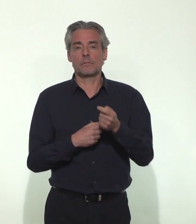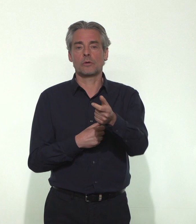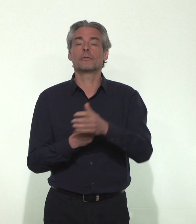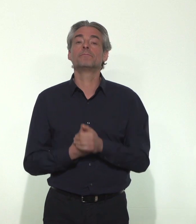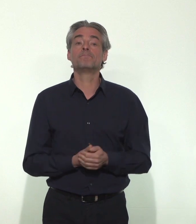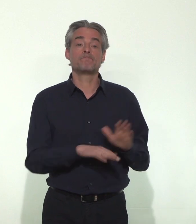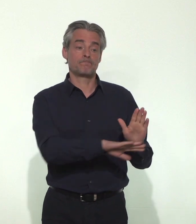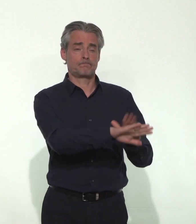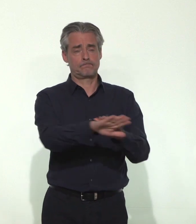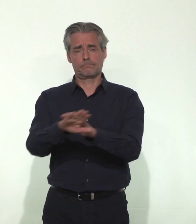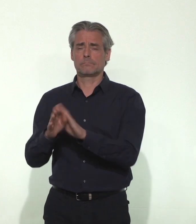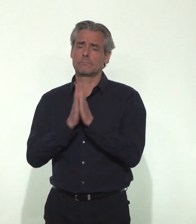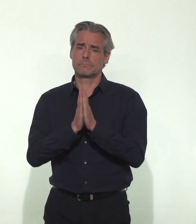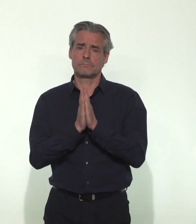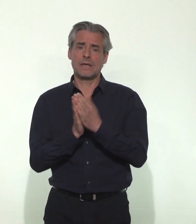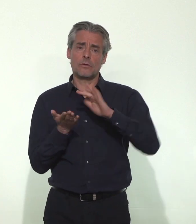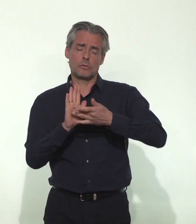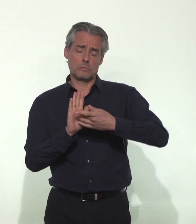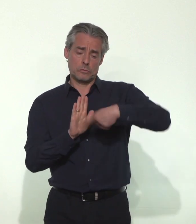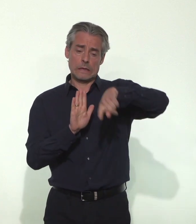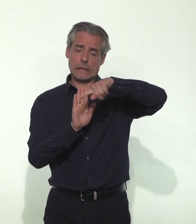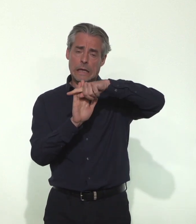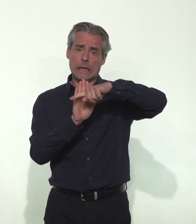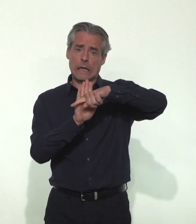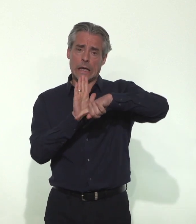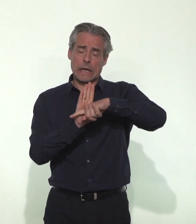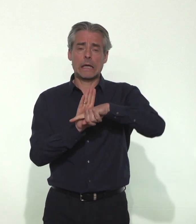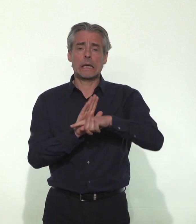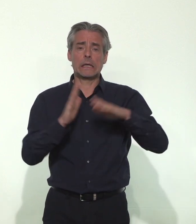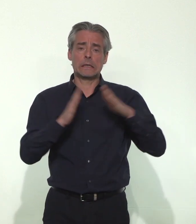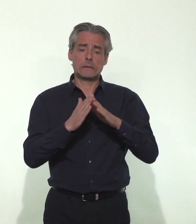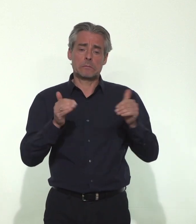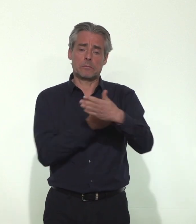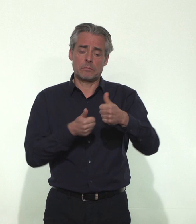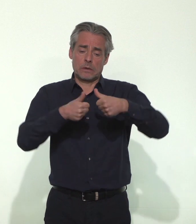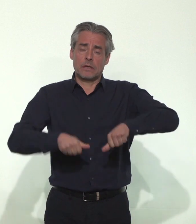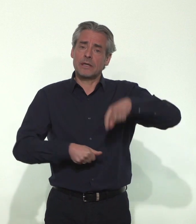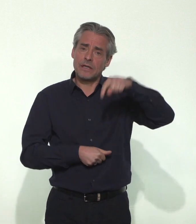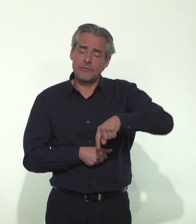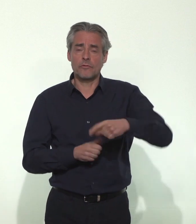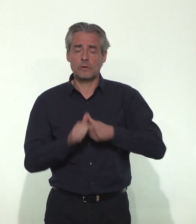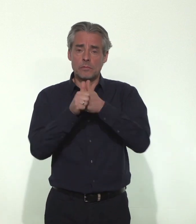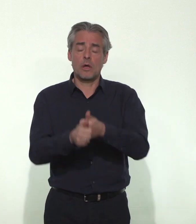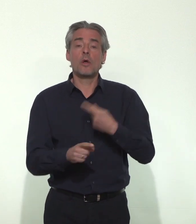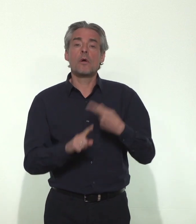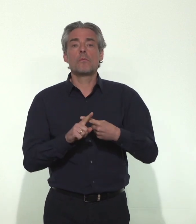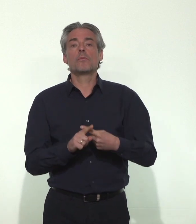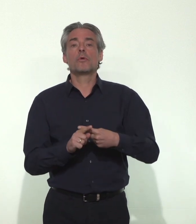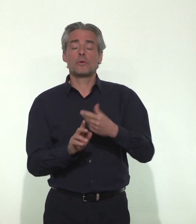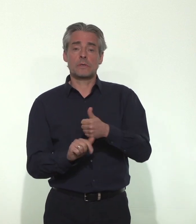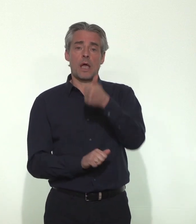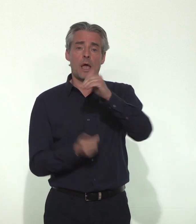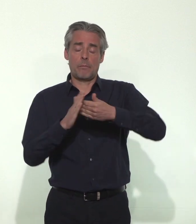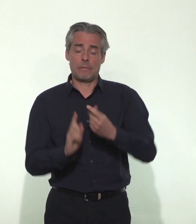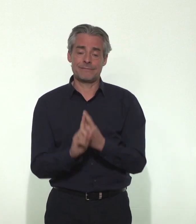J'en appelle au respect le plus strict par toutes et tous des mesures de confinement, au respect des mesures barrières et de la fameuse distance minimale d'un